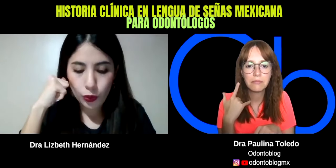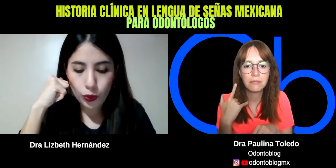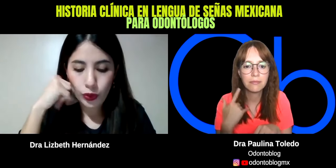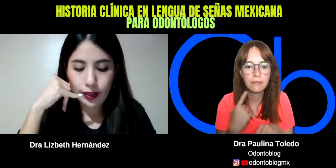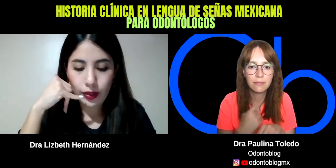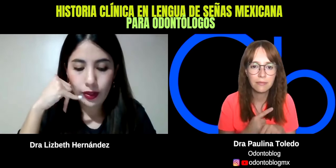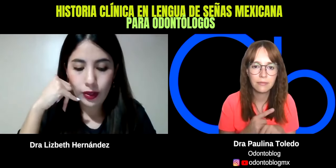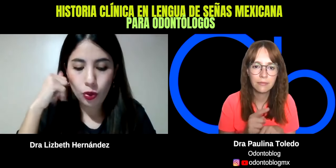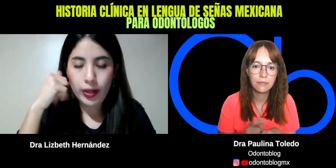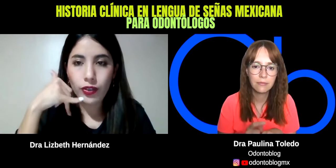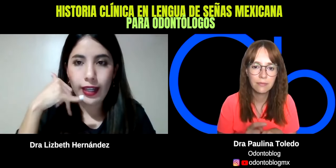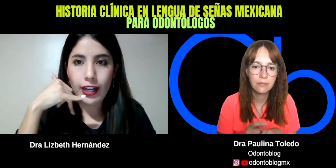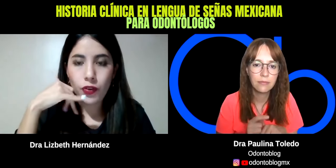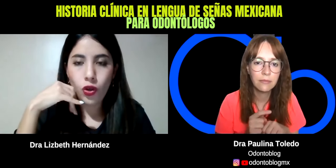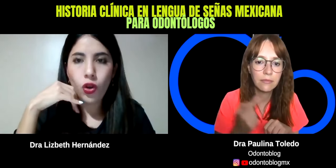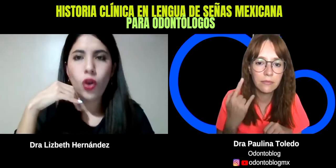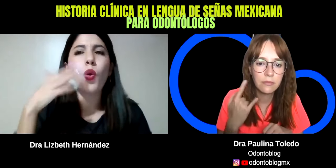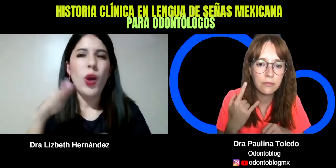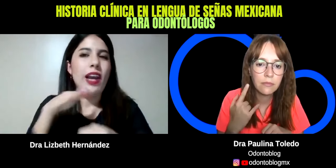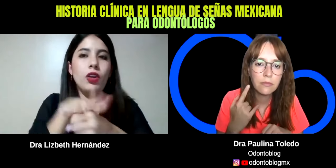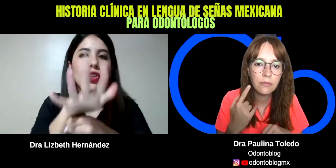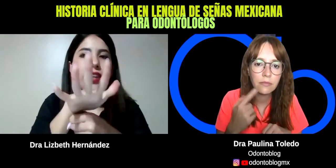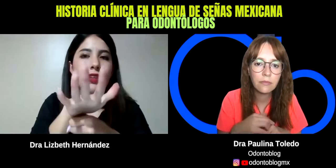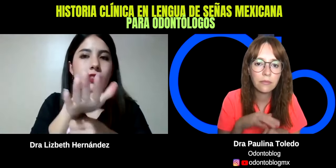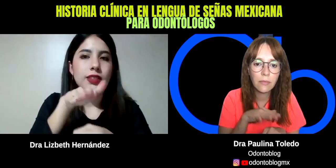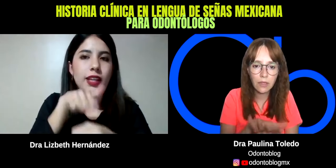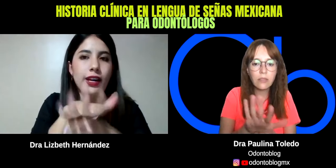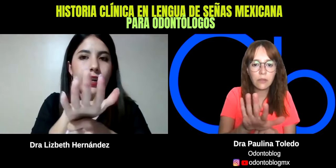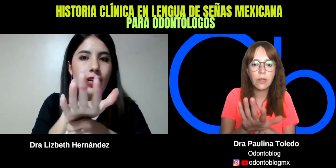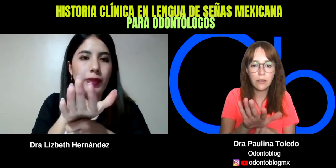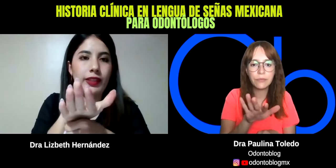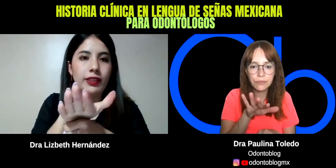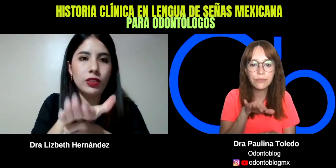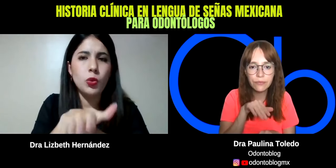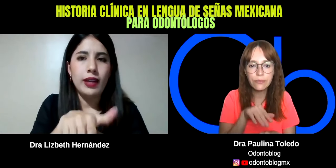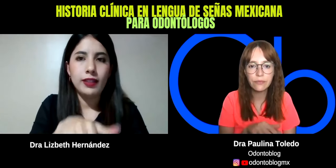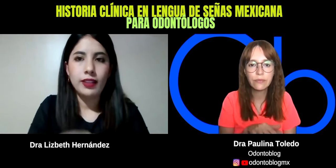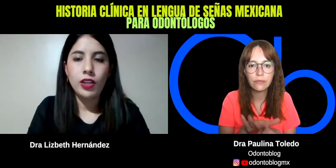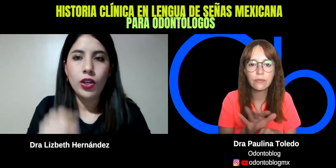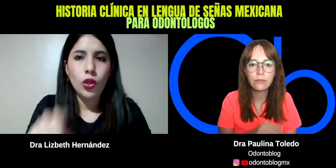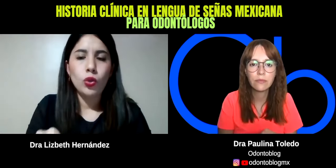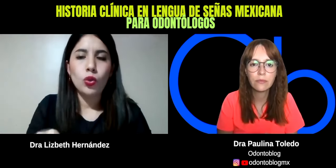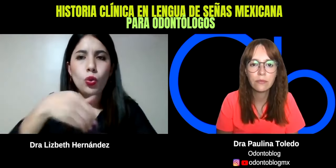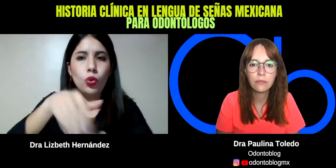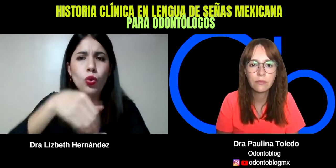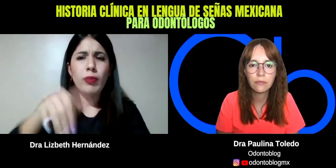Tu número, teléfono, cuál. Otra vez es la rampita. ¿Cuál? Tu número,